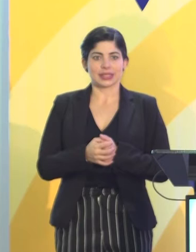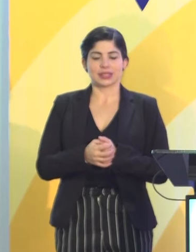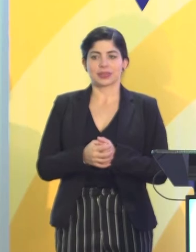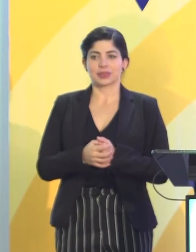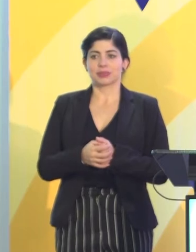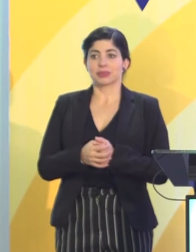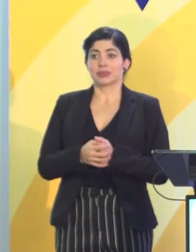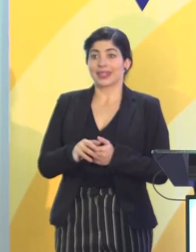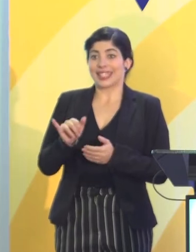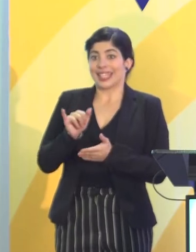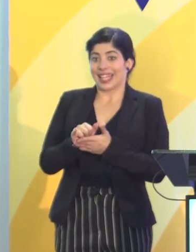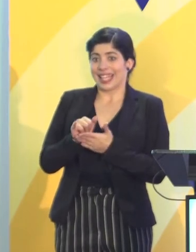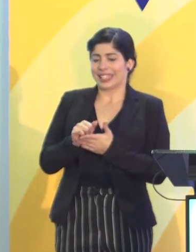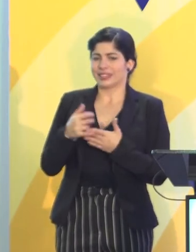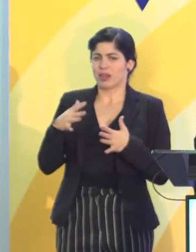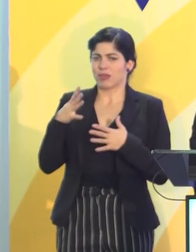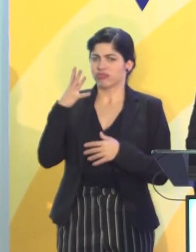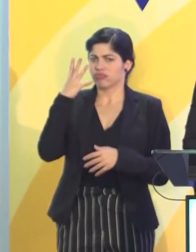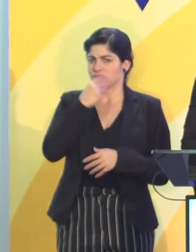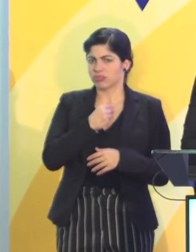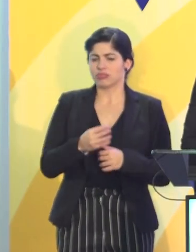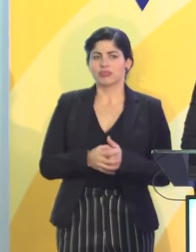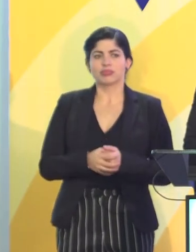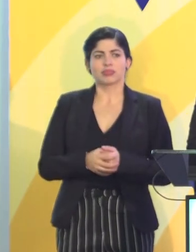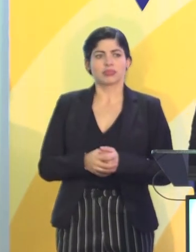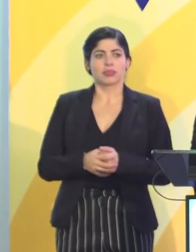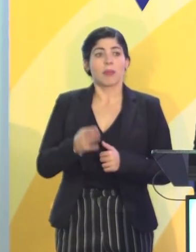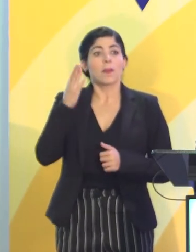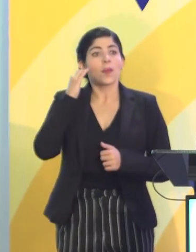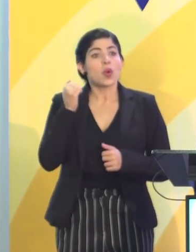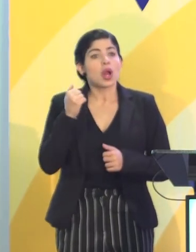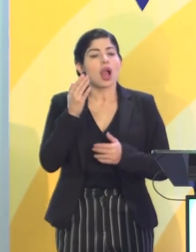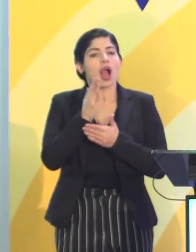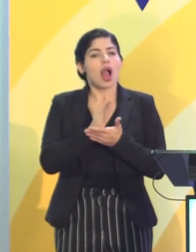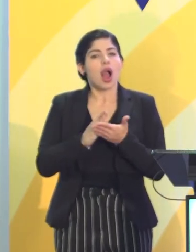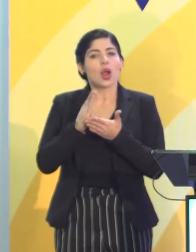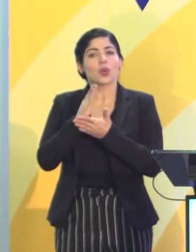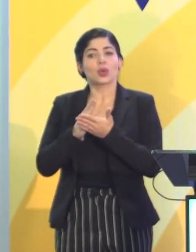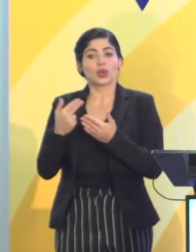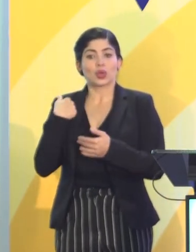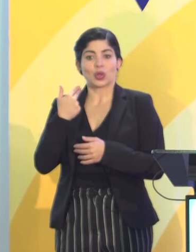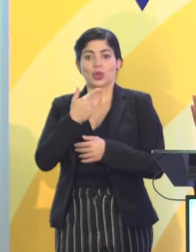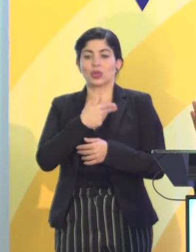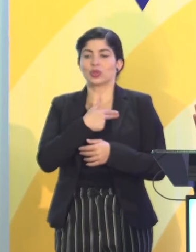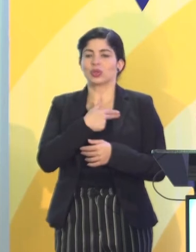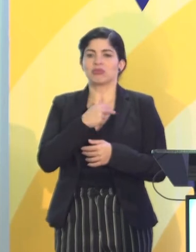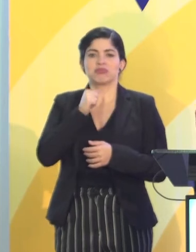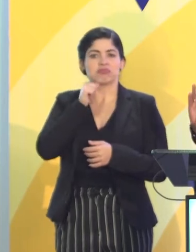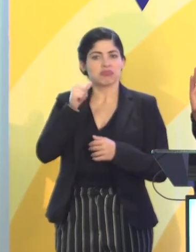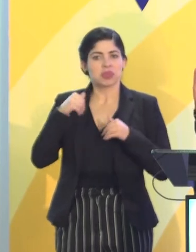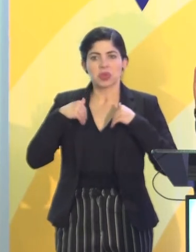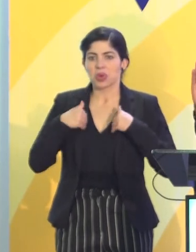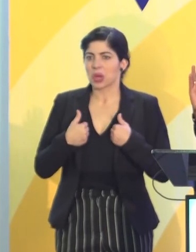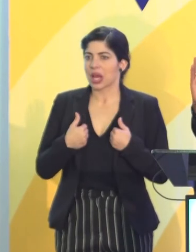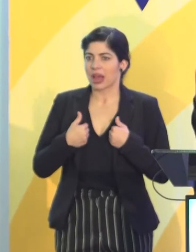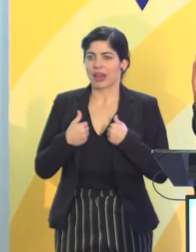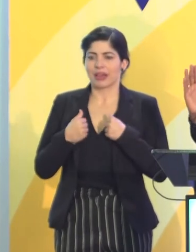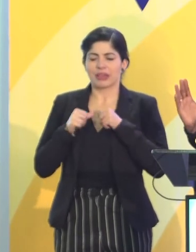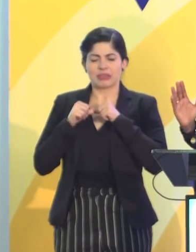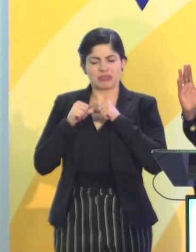Y eso es una maravilla. Porque hay algunos y algunas de nosotras que no nos hemos cansado durante,